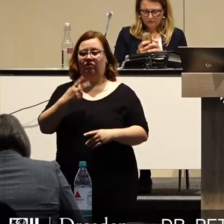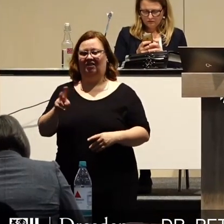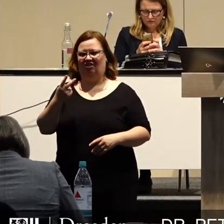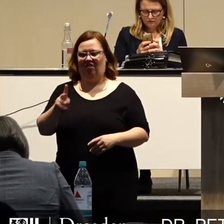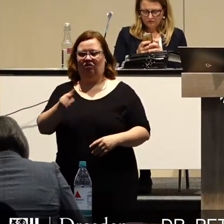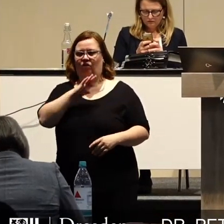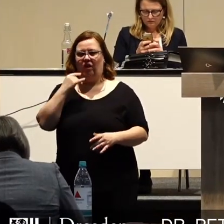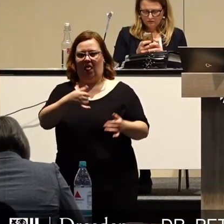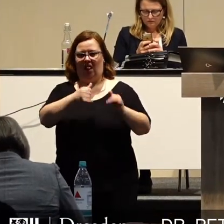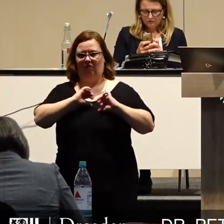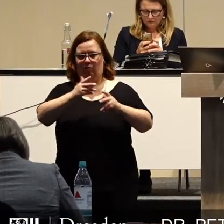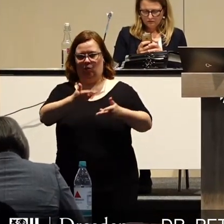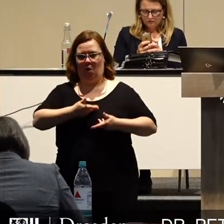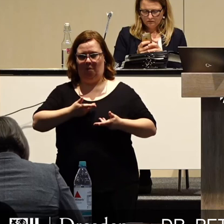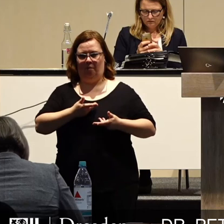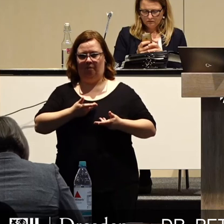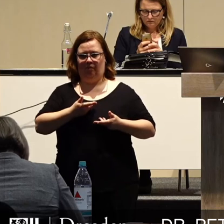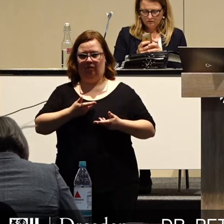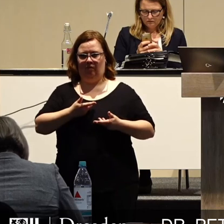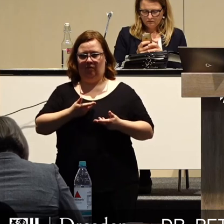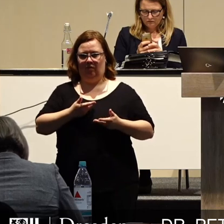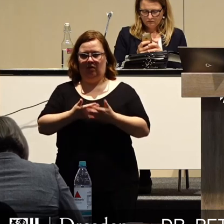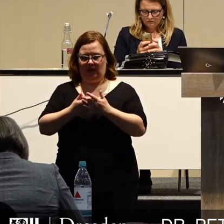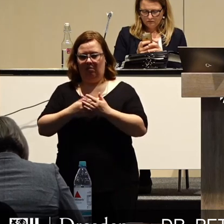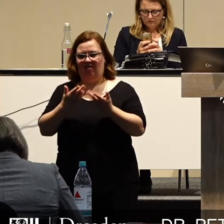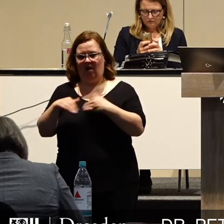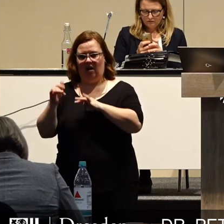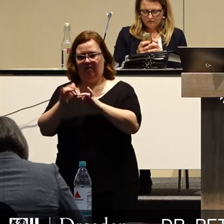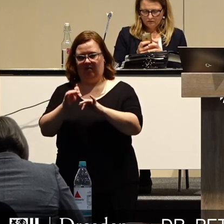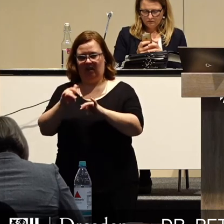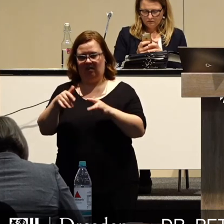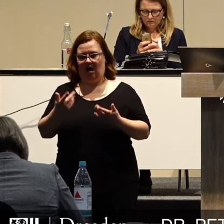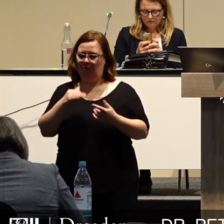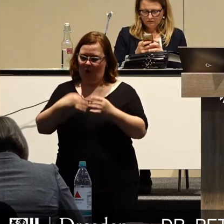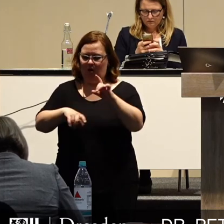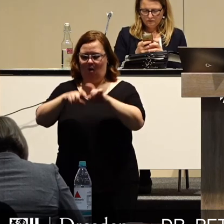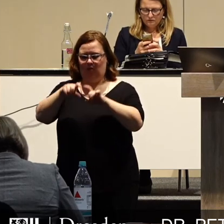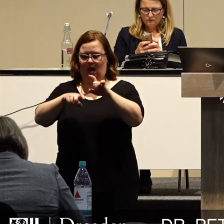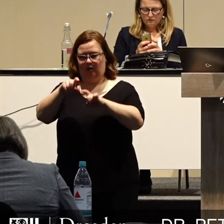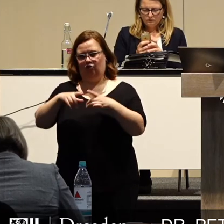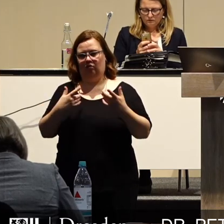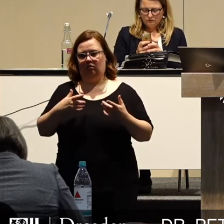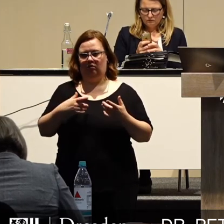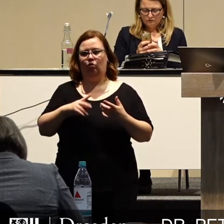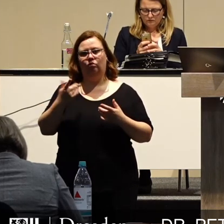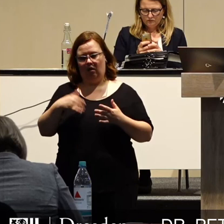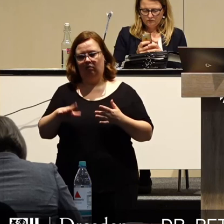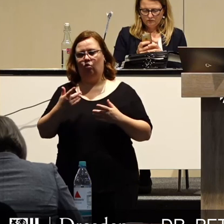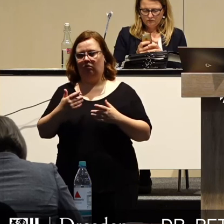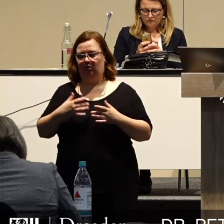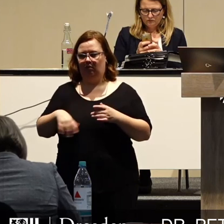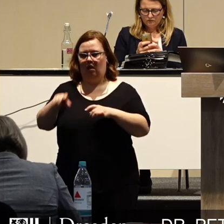große Hilfen bekommen. Das ist die freie Liquidität. Die brauchen wir. Und die legen wir dann drunter